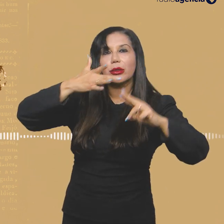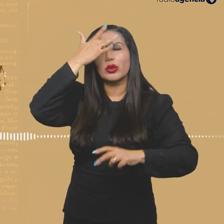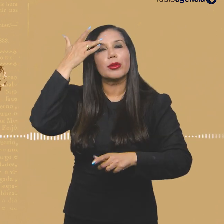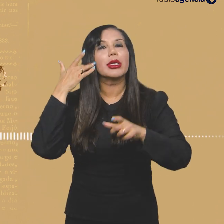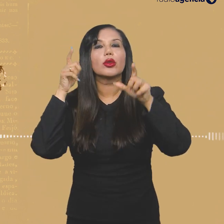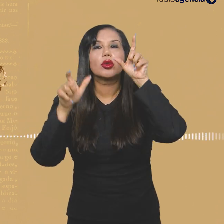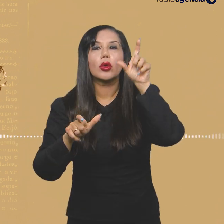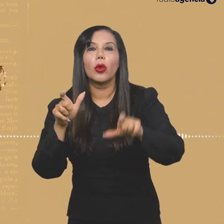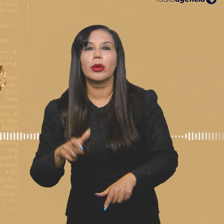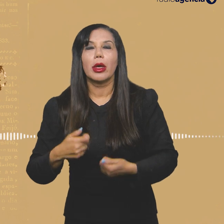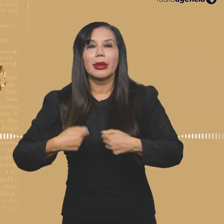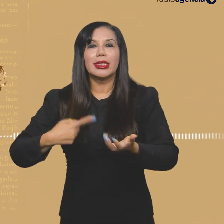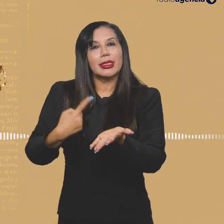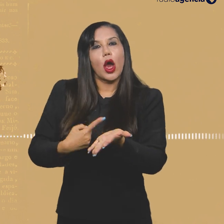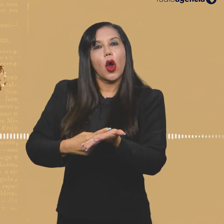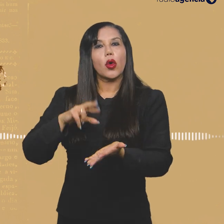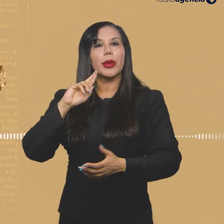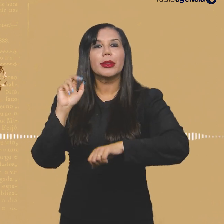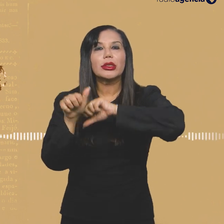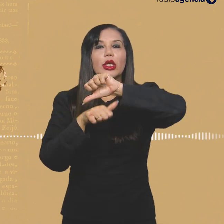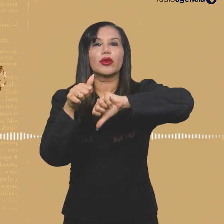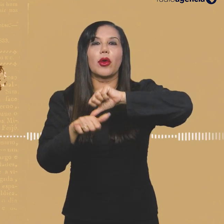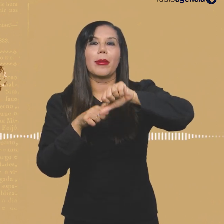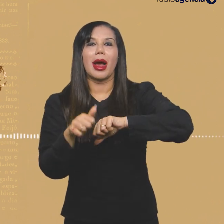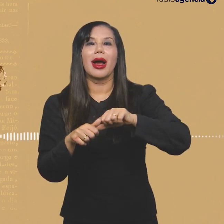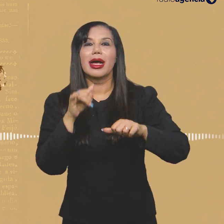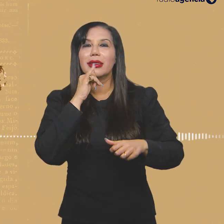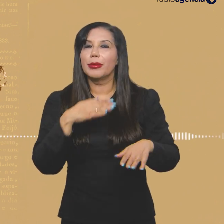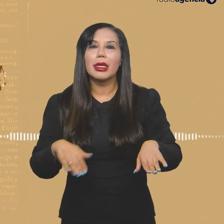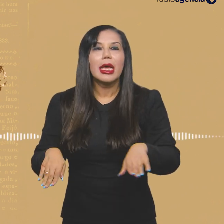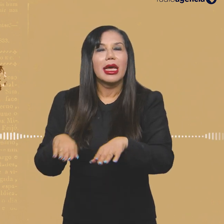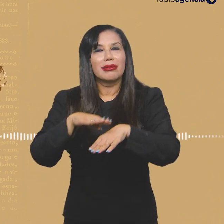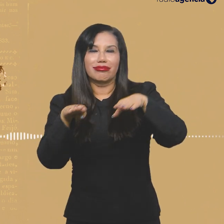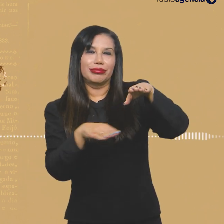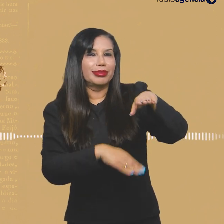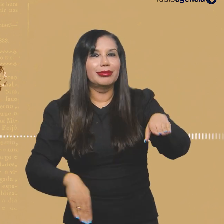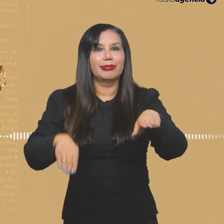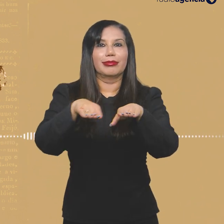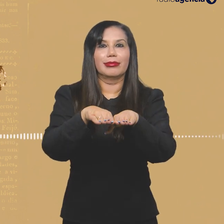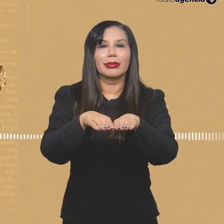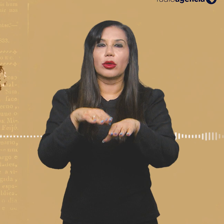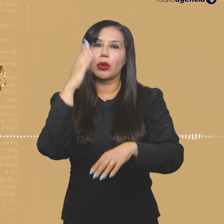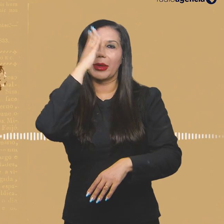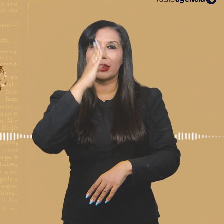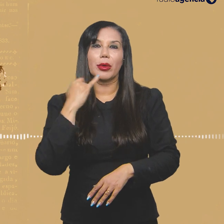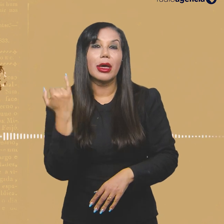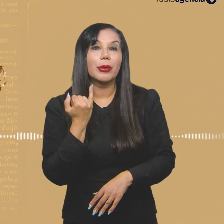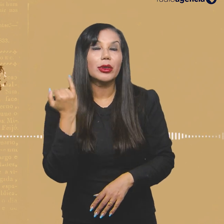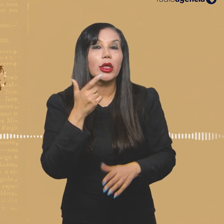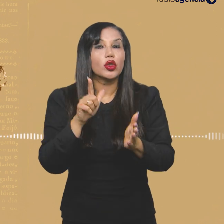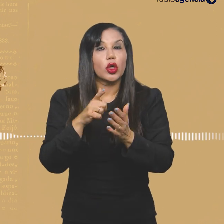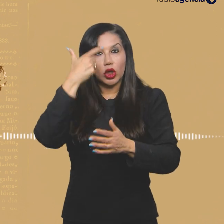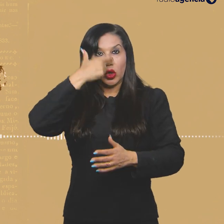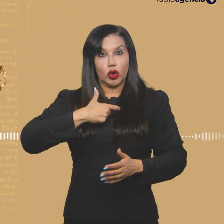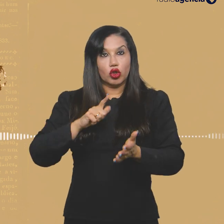e de alguma maneira ter um compromisso de transformar esse estado de coisas de desigualdade que a gente vive no Brasil. É muito importante que esse